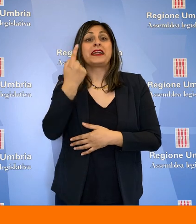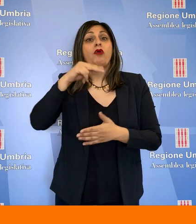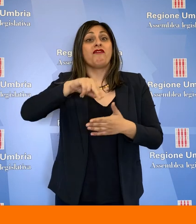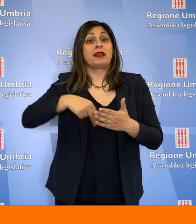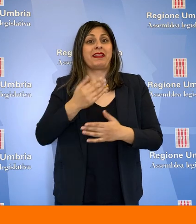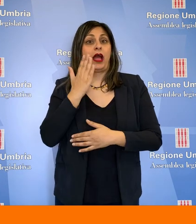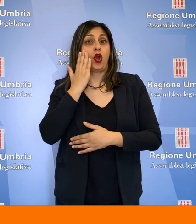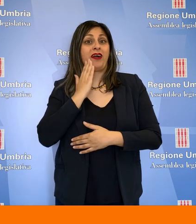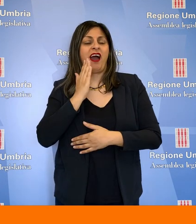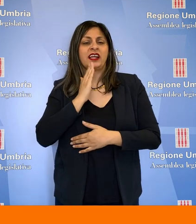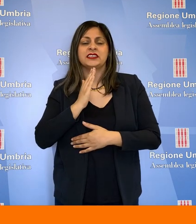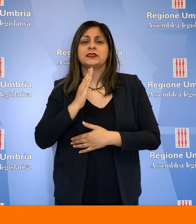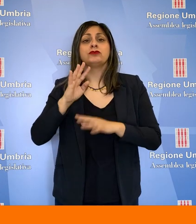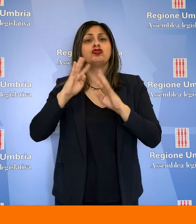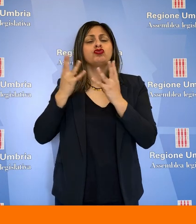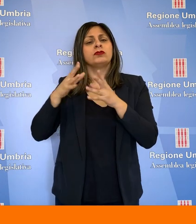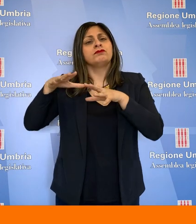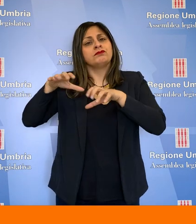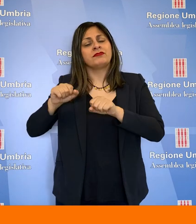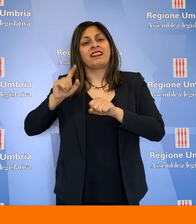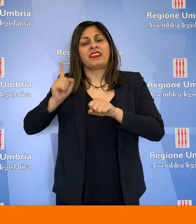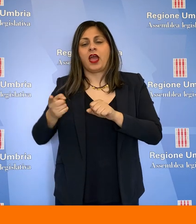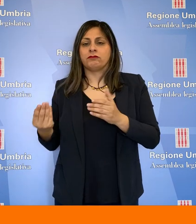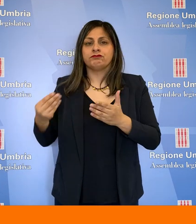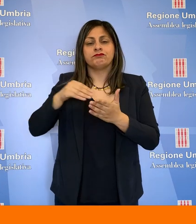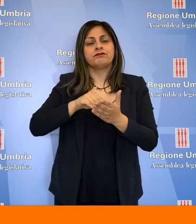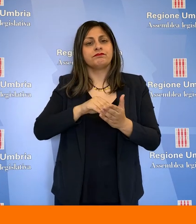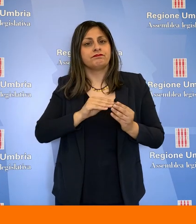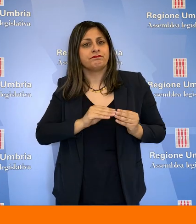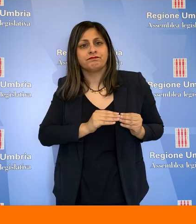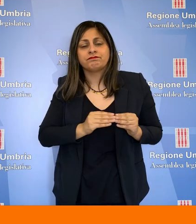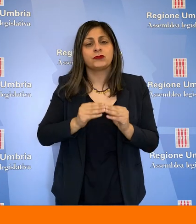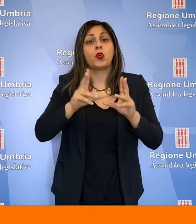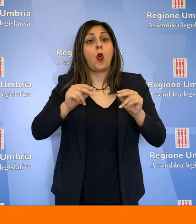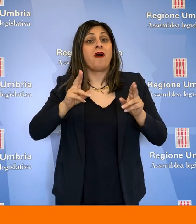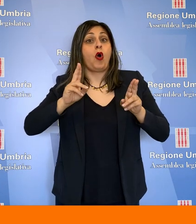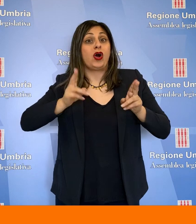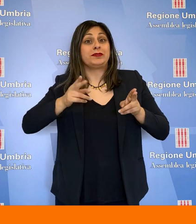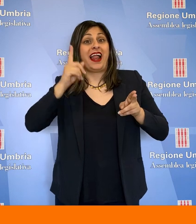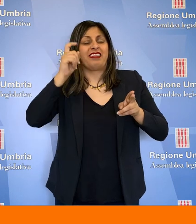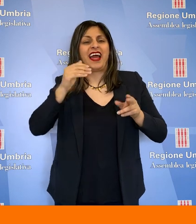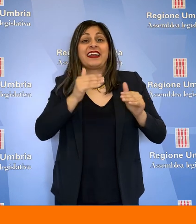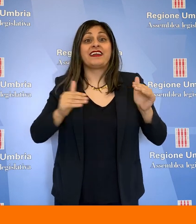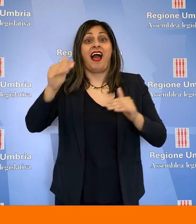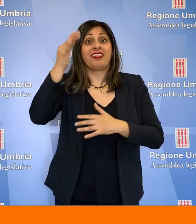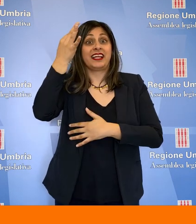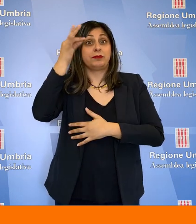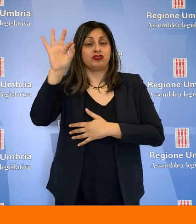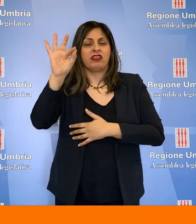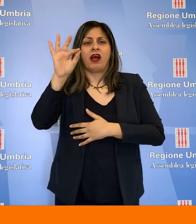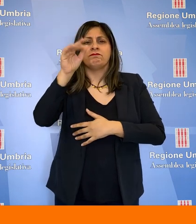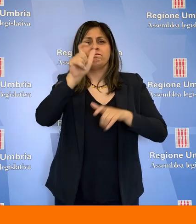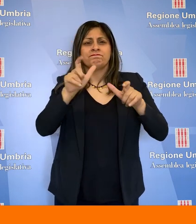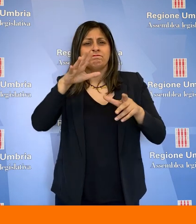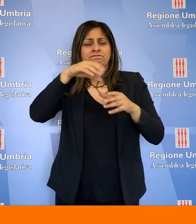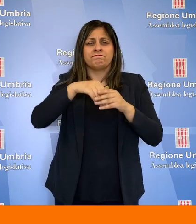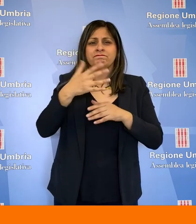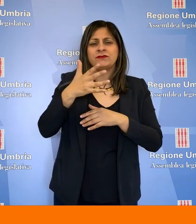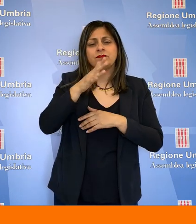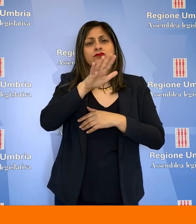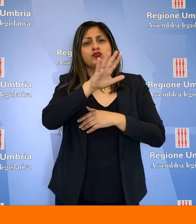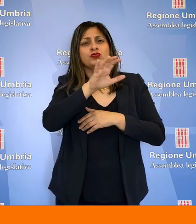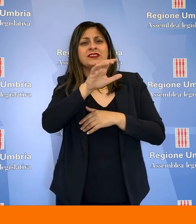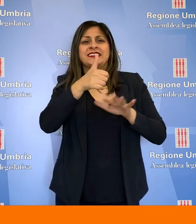'atto di indirizzo, illustrato dal primo firmatario Daniele Carissimi, impegna la giunta a inserire la costruzione del nuovo ospedale di Terni ad alta